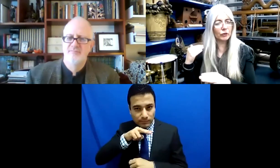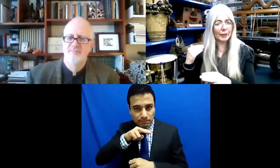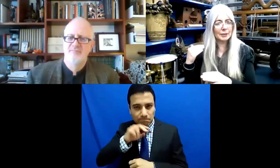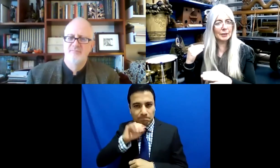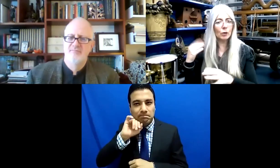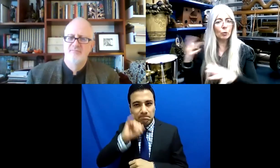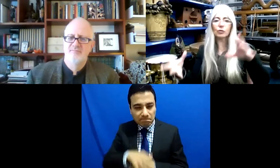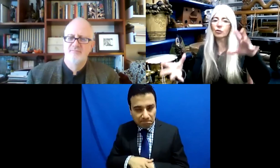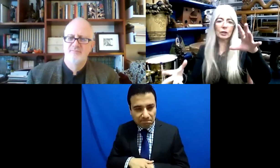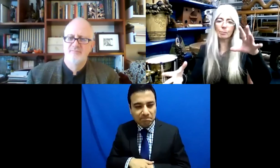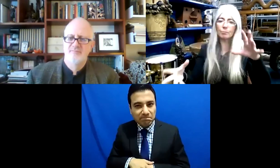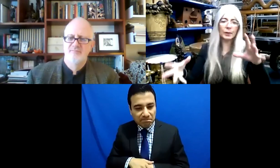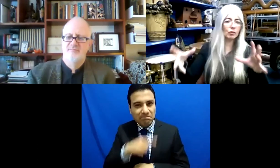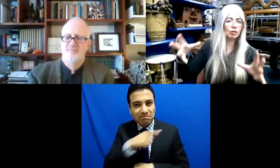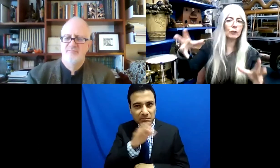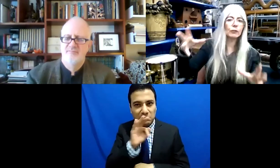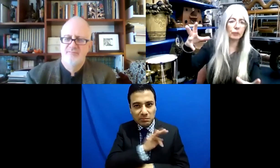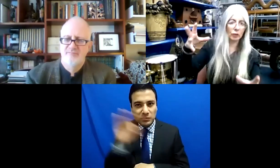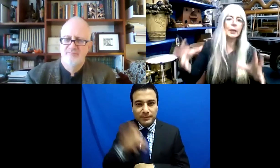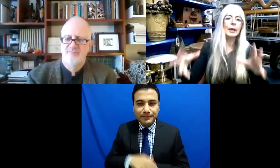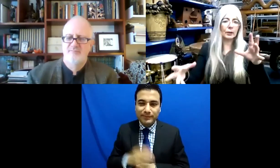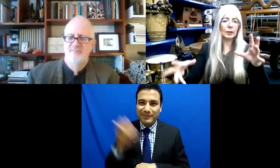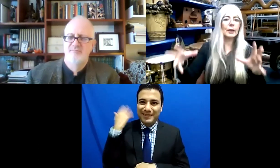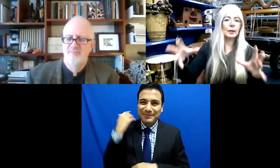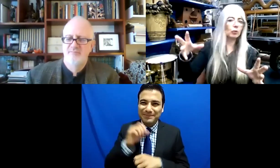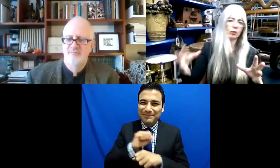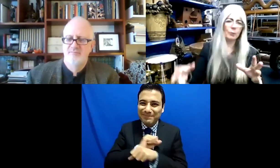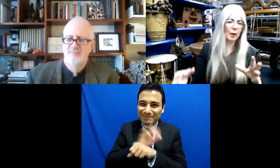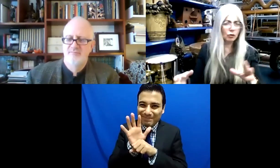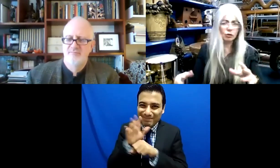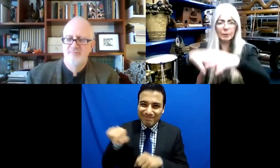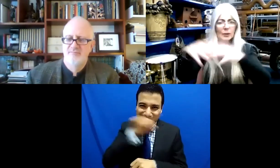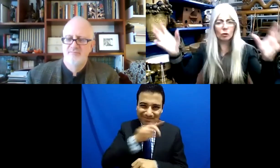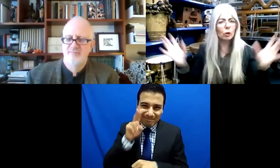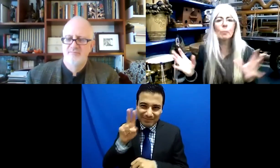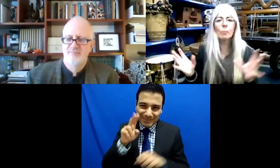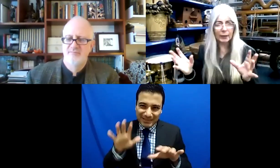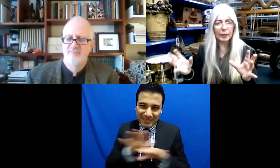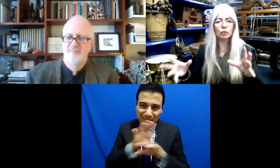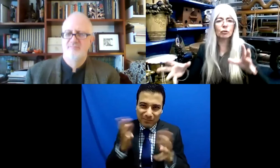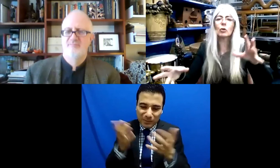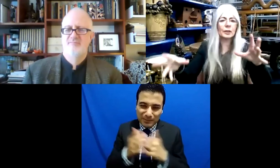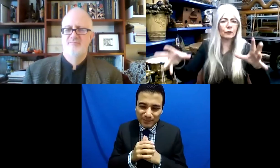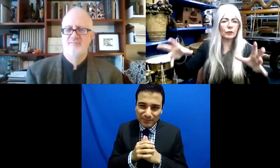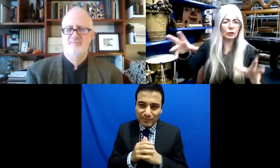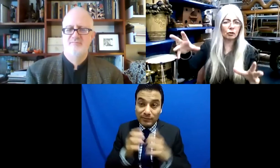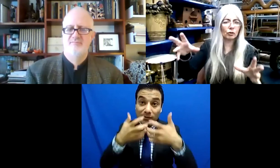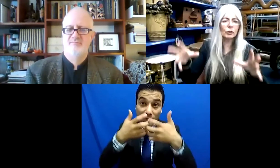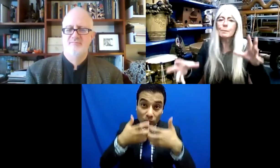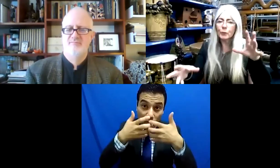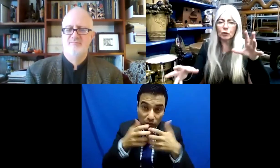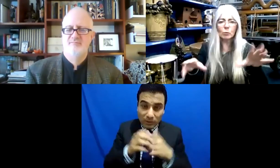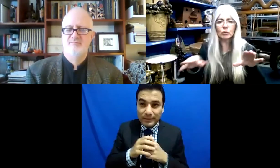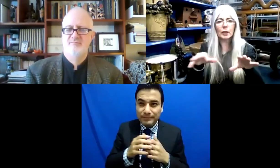últimos meses con el COVID-19 hemos visto un cambio. No solo en mi industria, no sino a nivel mundial,